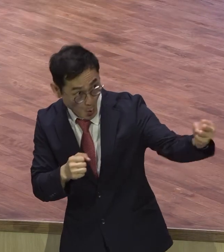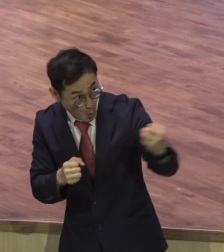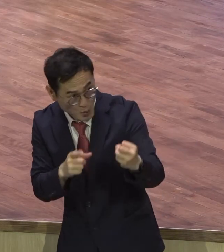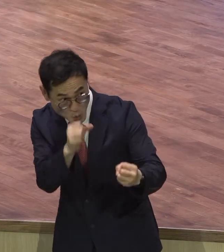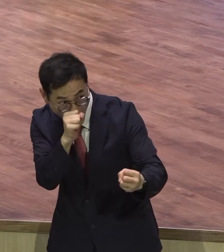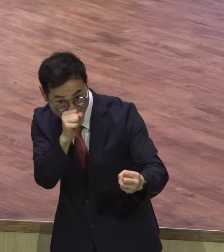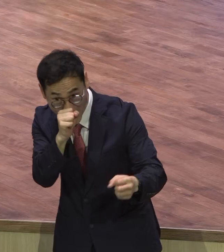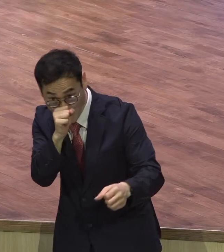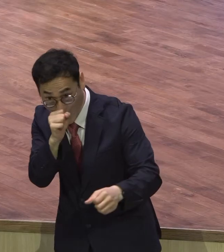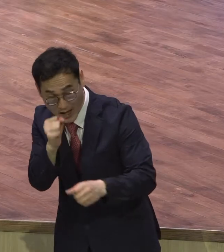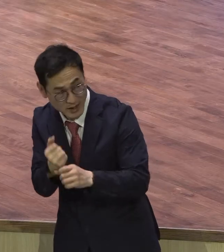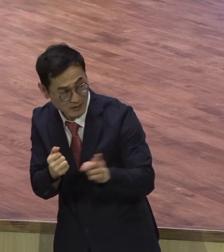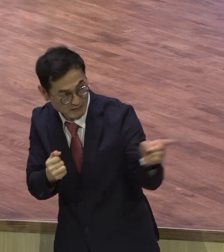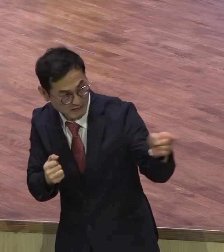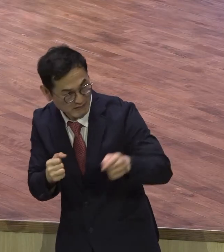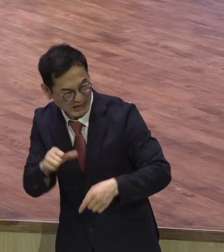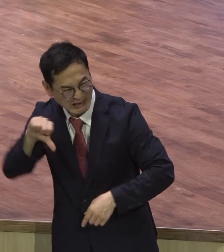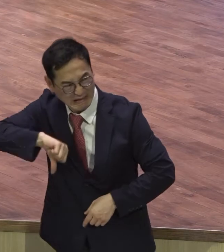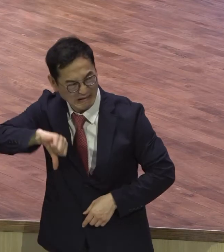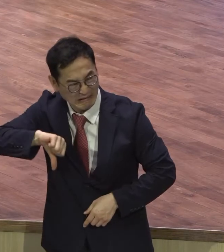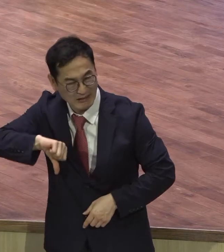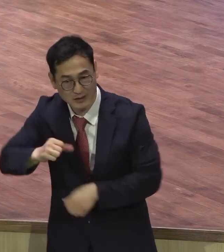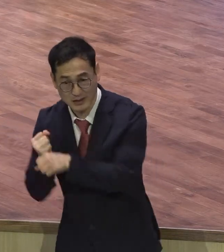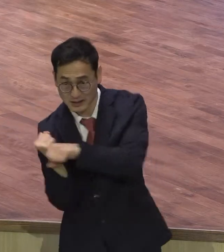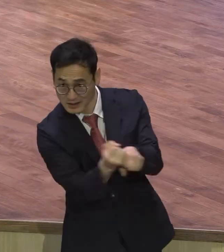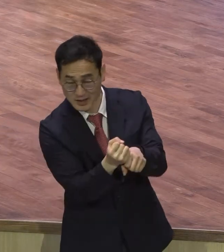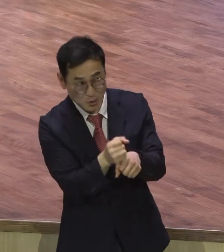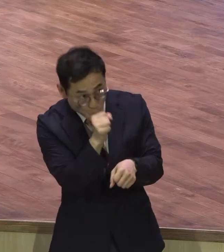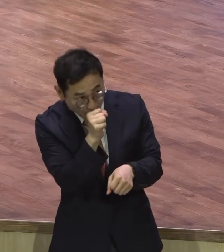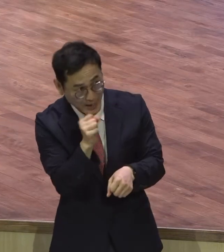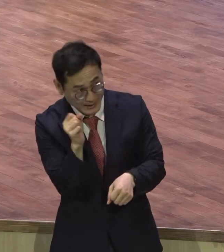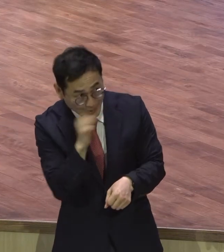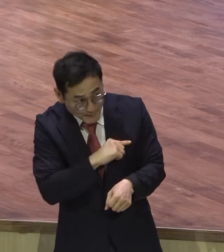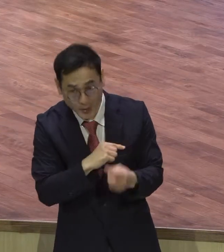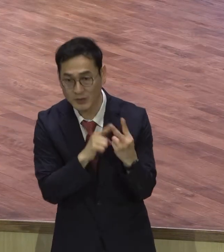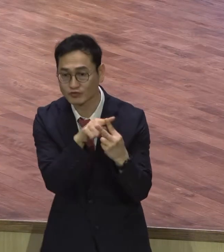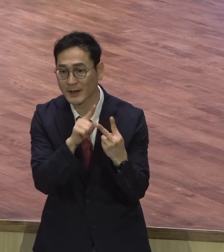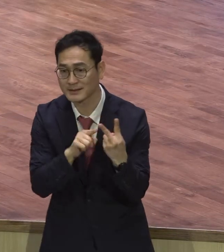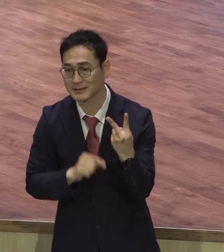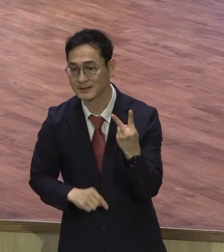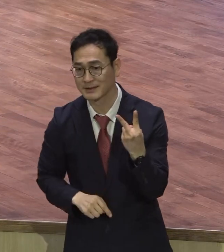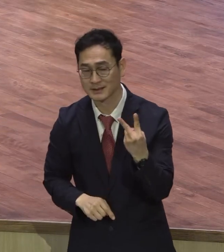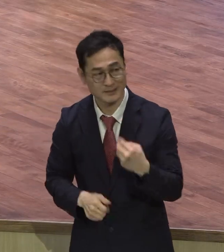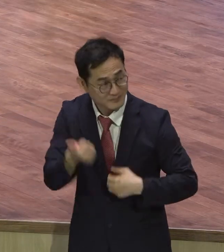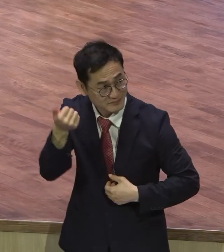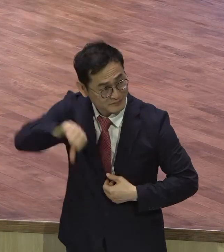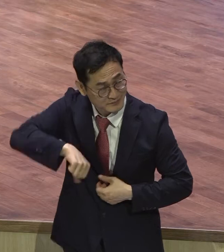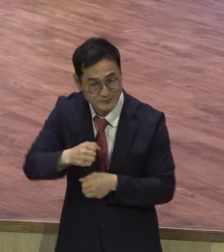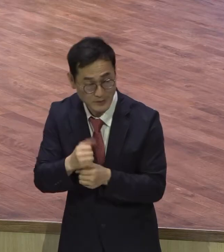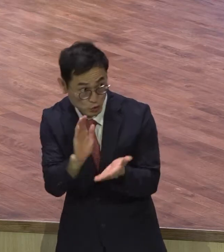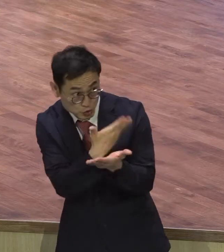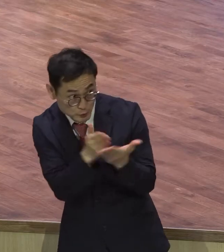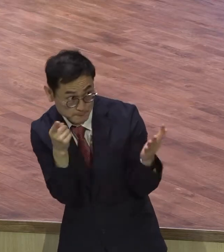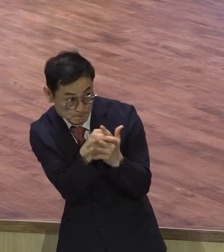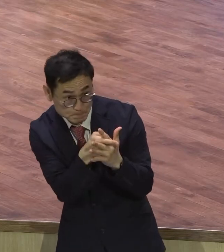좋은 공인지 내가 치기 나쁜 공인지 그거를 딱 그 순간에 구별해내는 것을 성구안이라